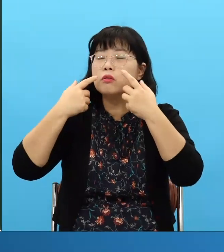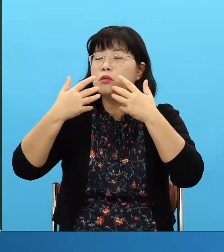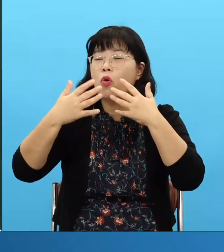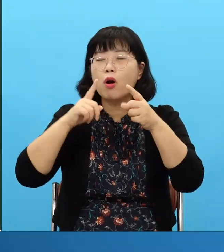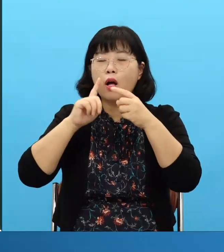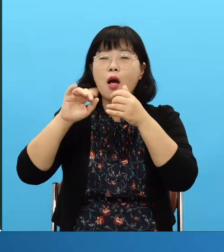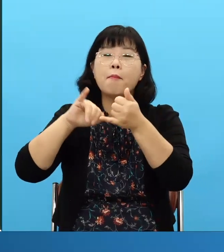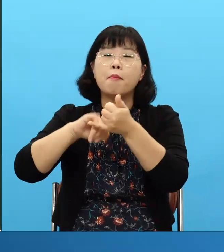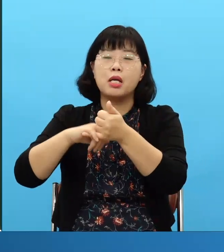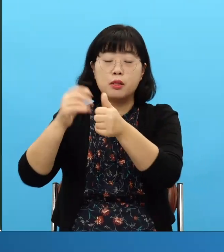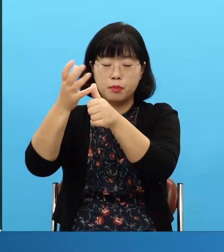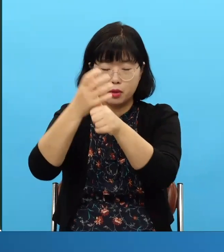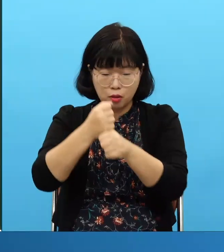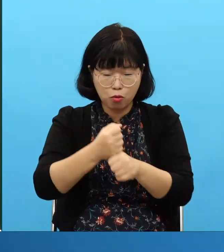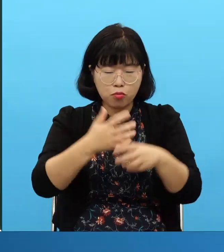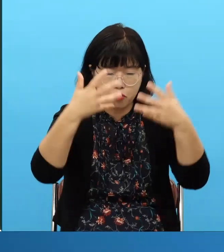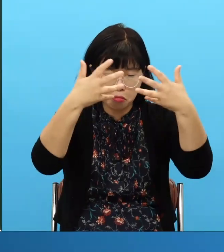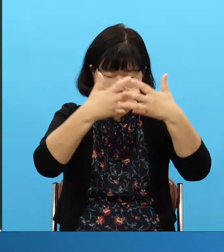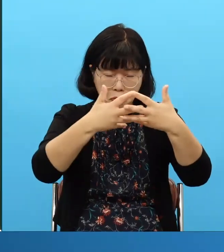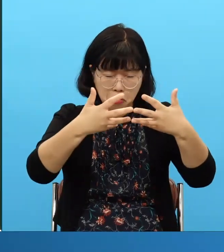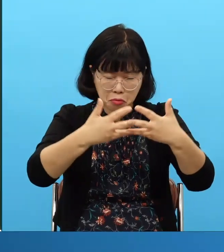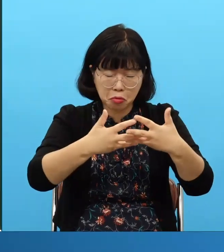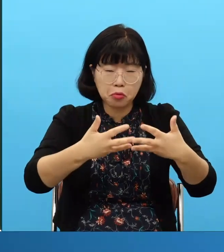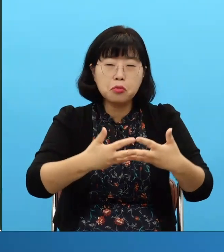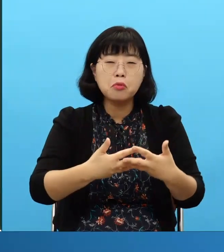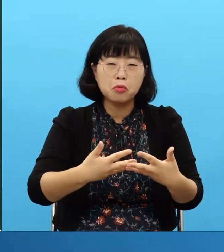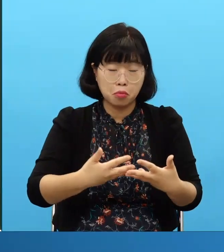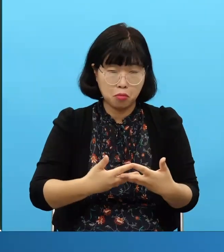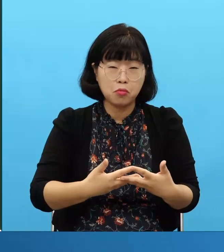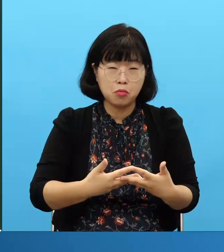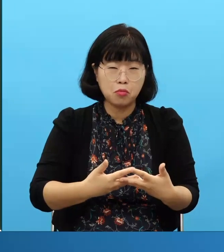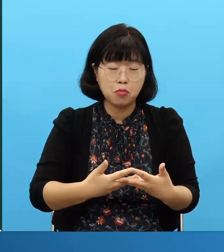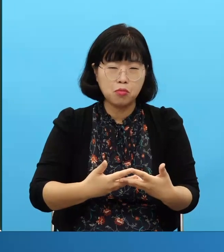aquí también debemos de tomar una palabra correcta con eso se acaba todo